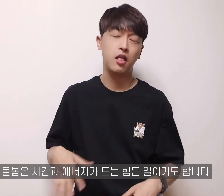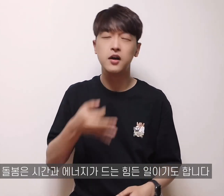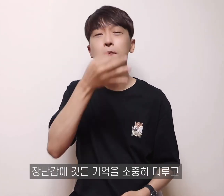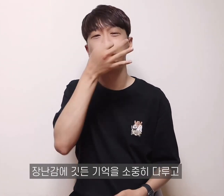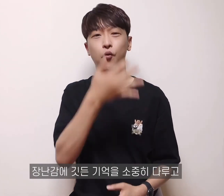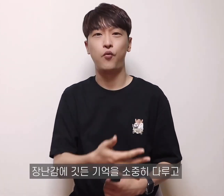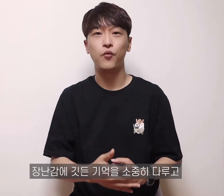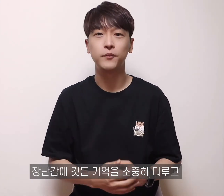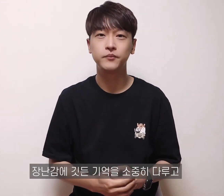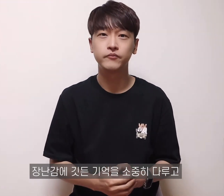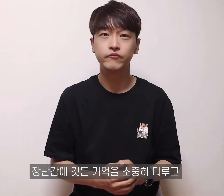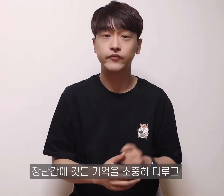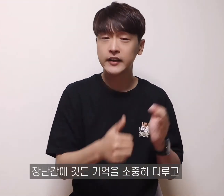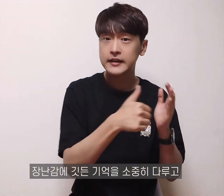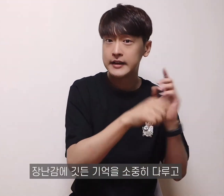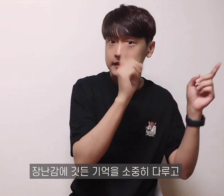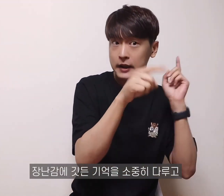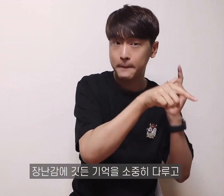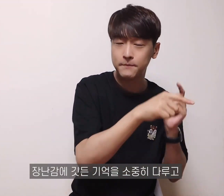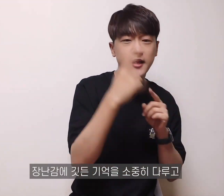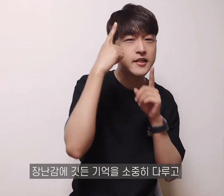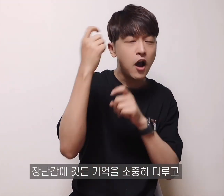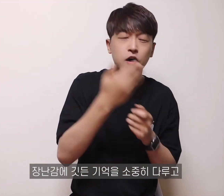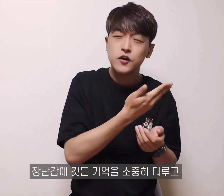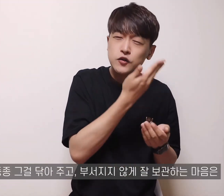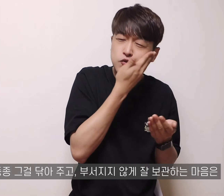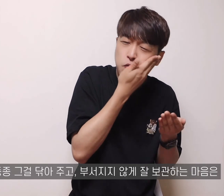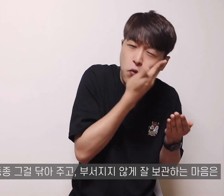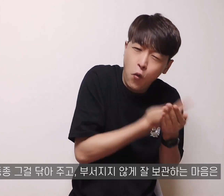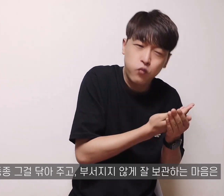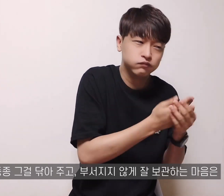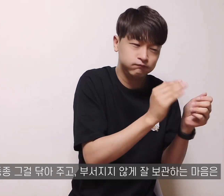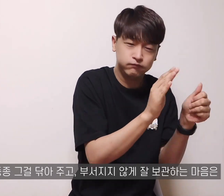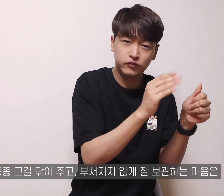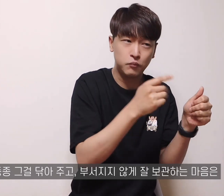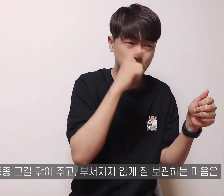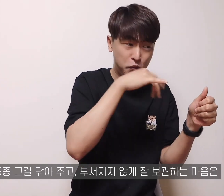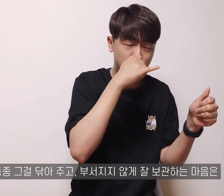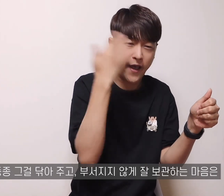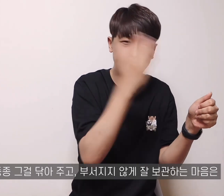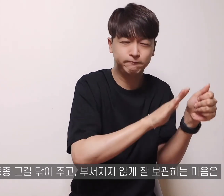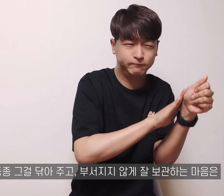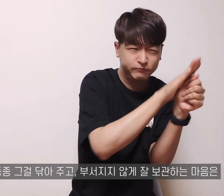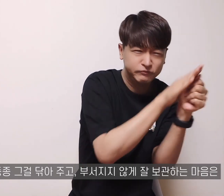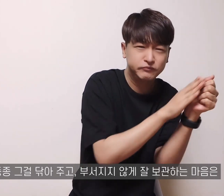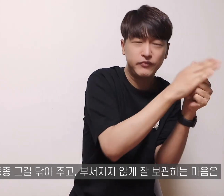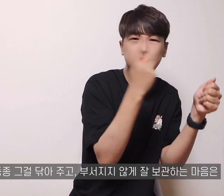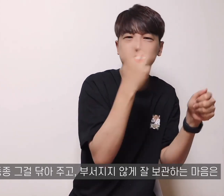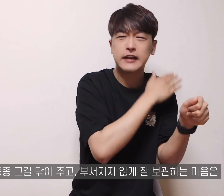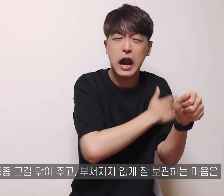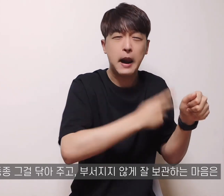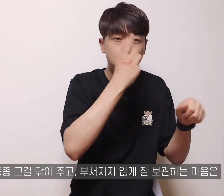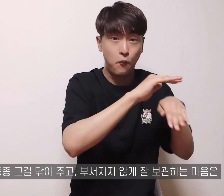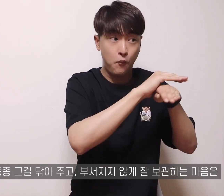장난감에 깃든 기억을 소중히 다루고 종종 그걸 닦아주고 부서지지 않게 잘 보관하는 마음은